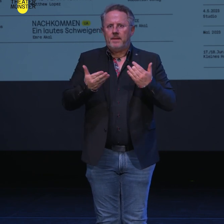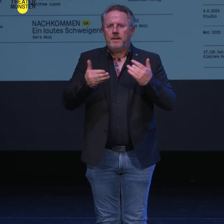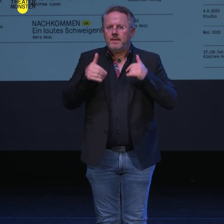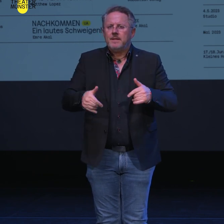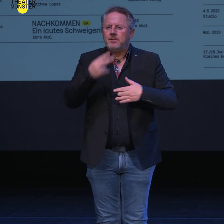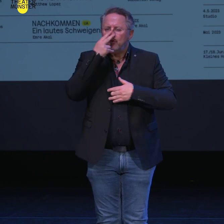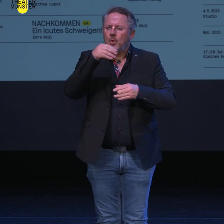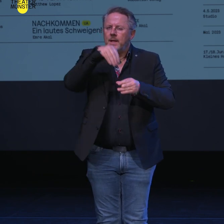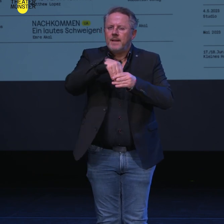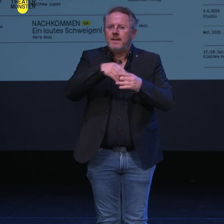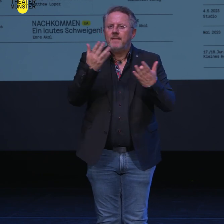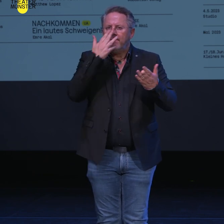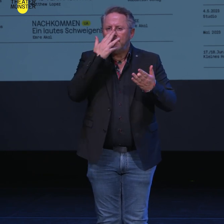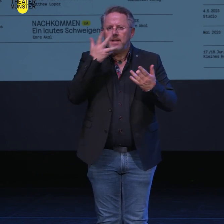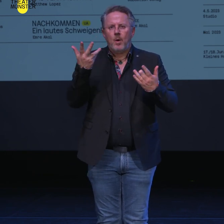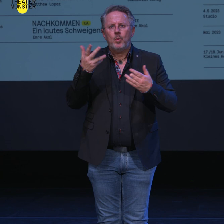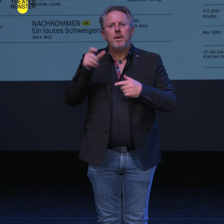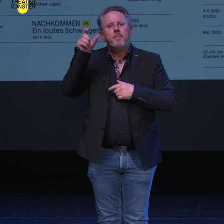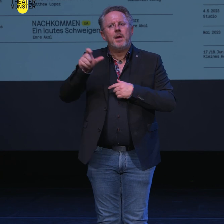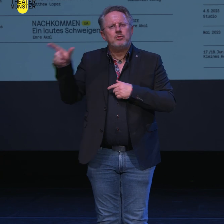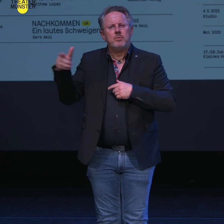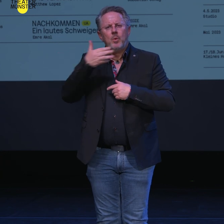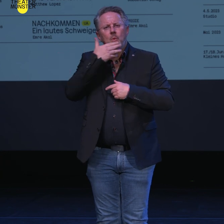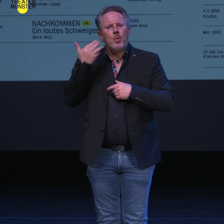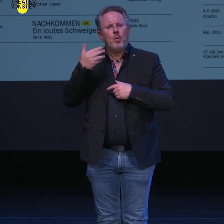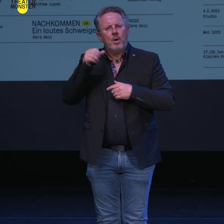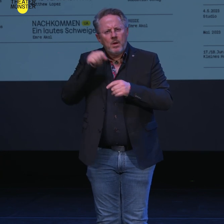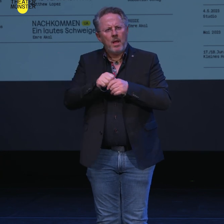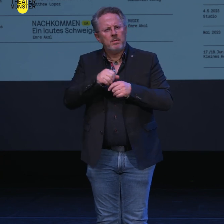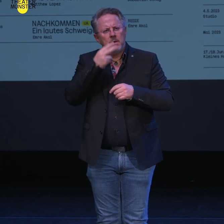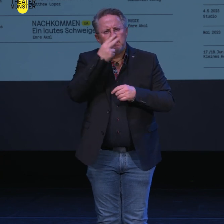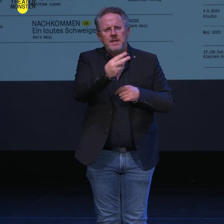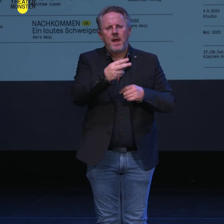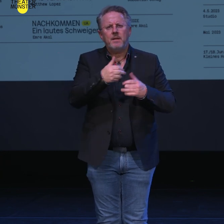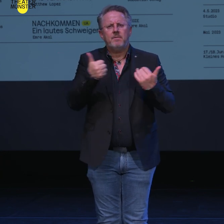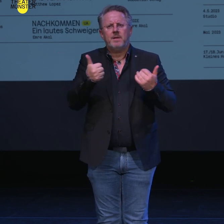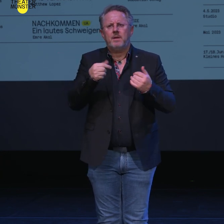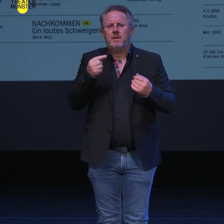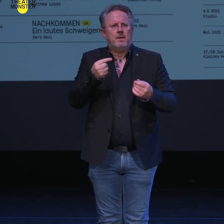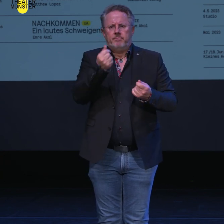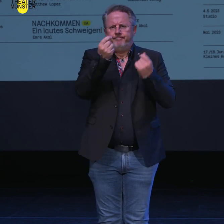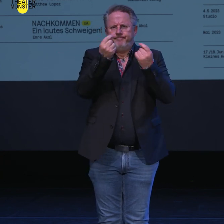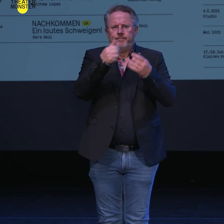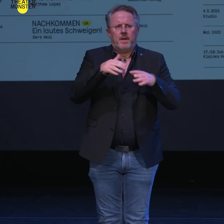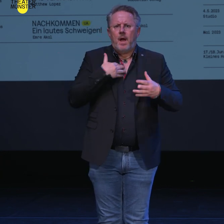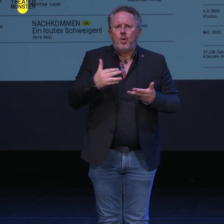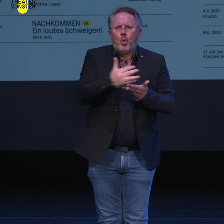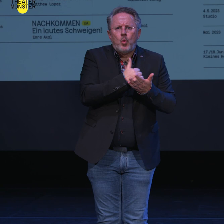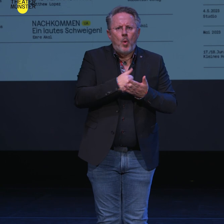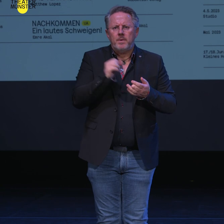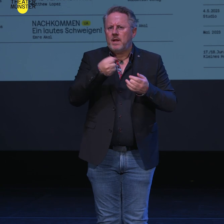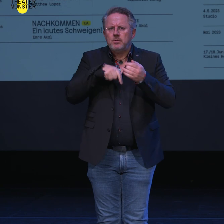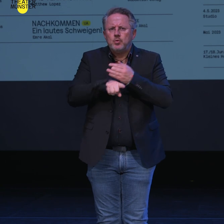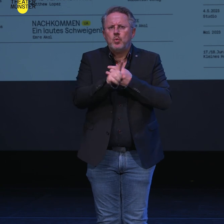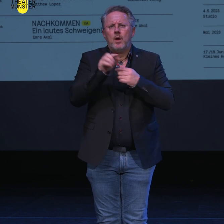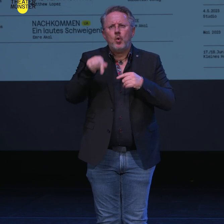Stück, was passiert eigentlich mit den Menschen, die sich keinen Zugang dazu leisten können, die entweder aus ökonomischen Gründen oder aus sonstigen Gründen keinen Zugang